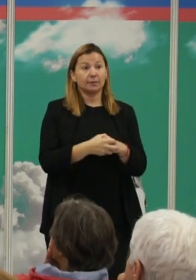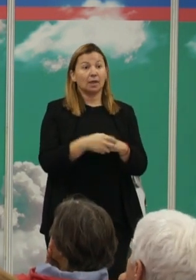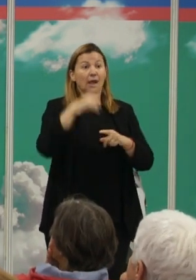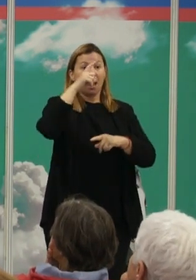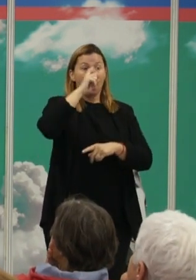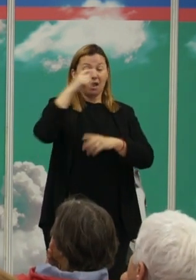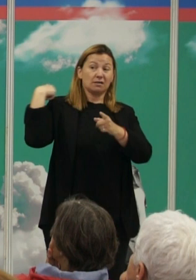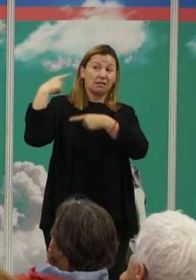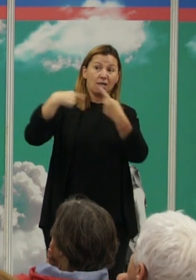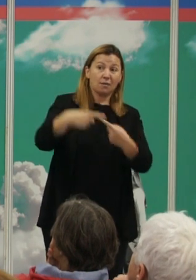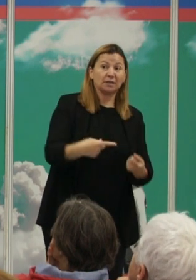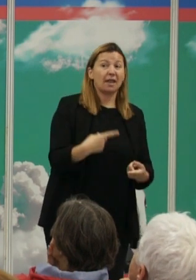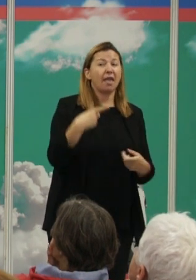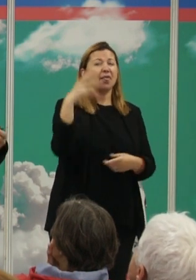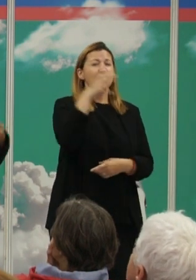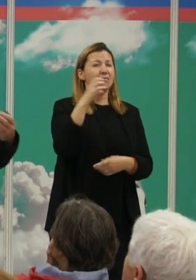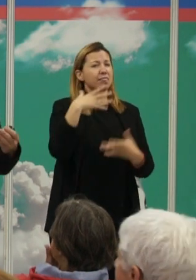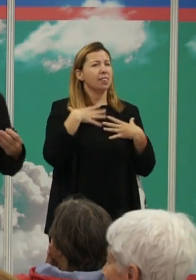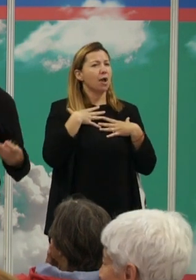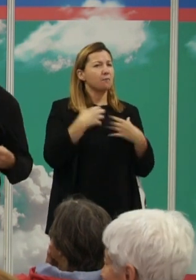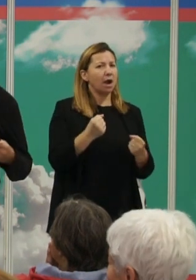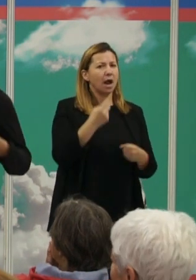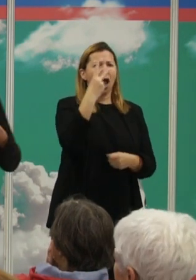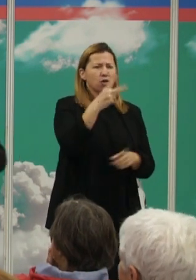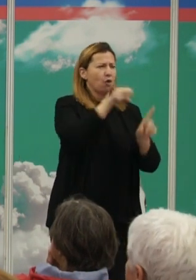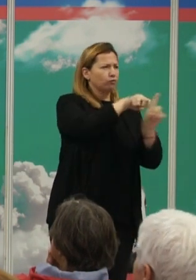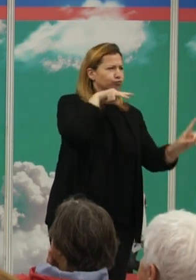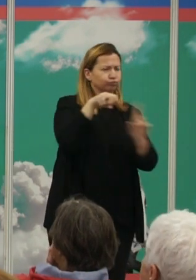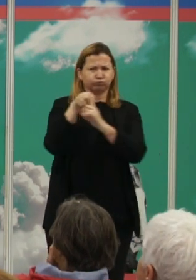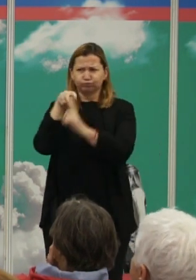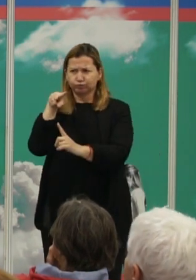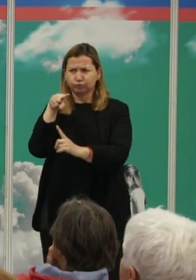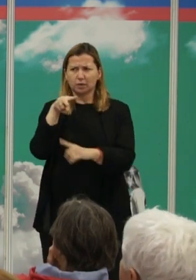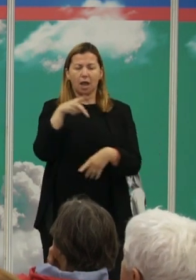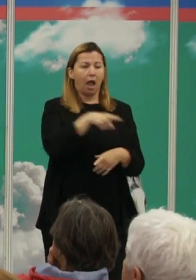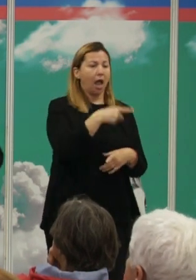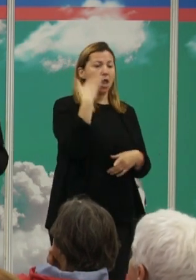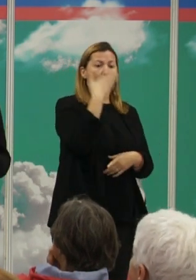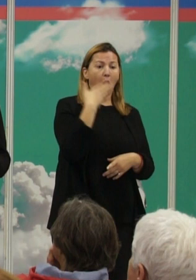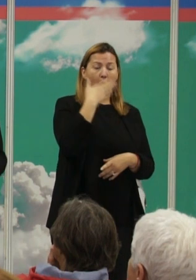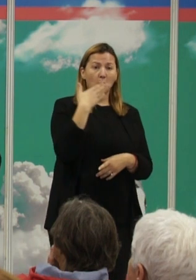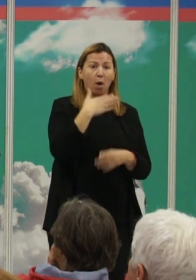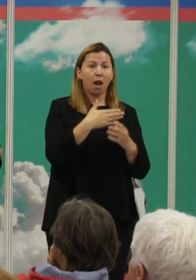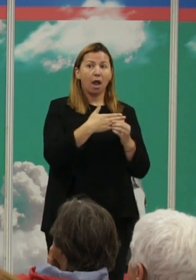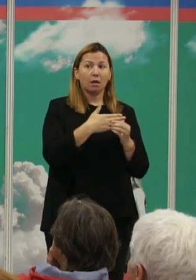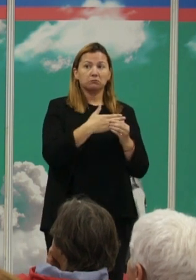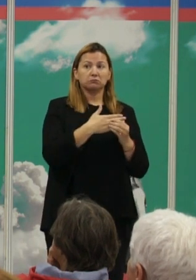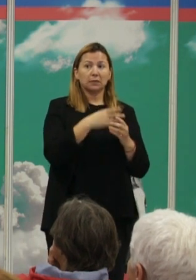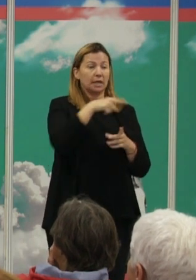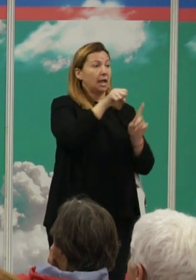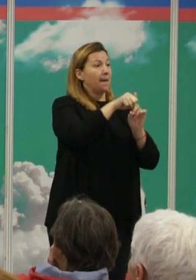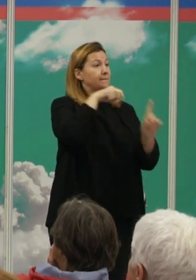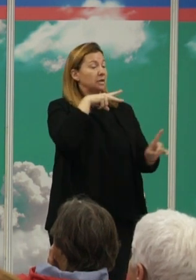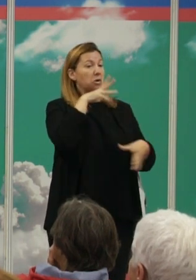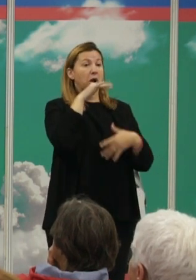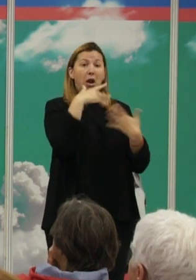en ciencias humanas todos sabemos que habido como dos visiones polarizadas. Hay escuelas que lo que han hecho es actualizar estas visiones,